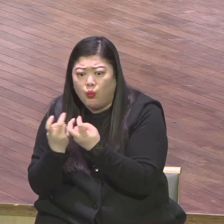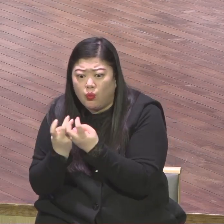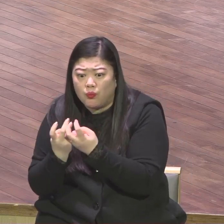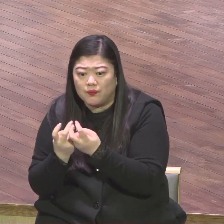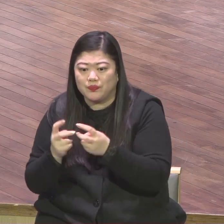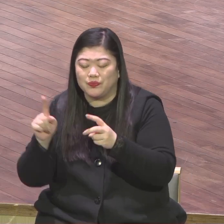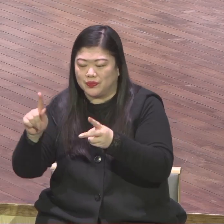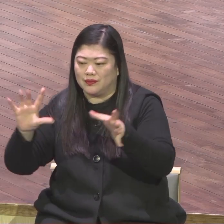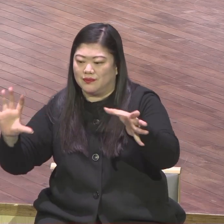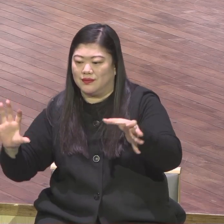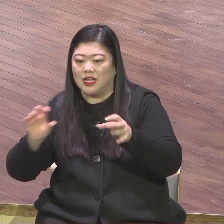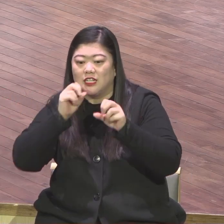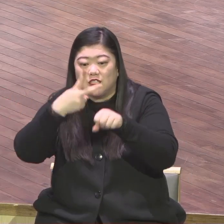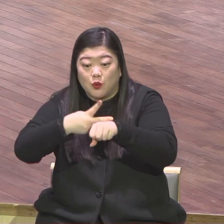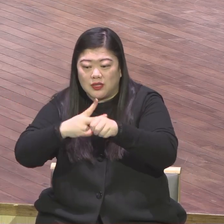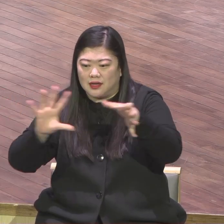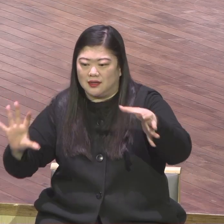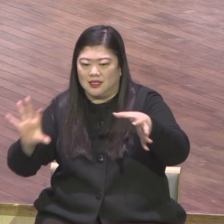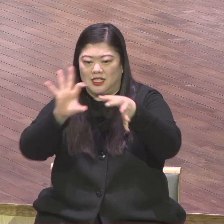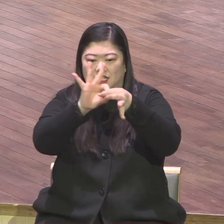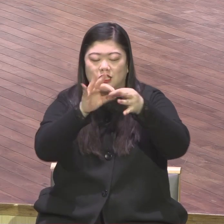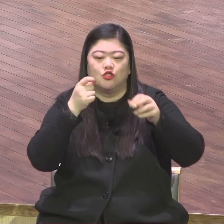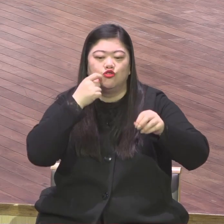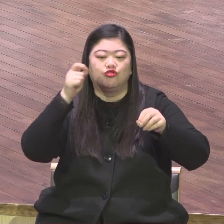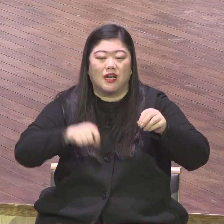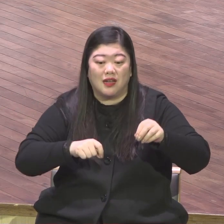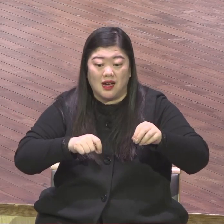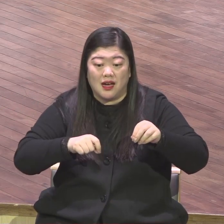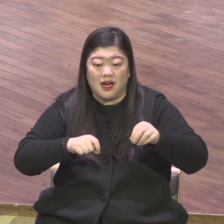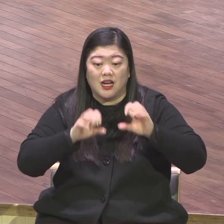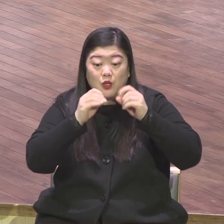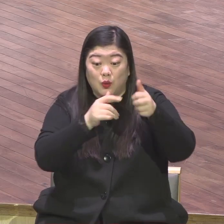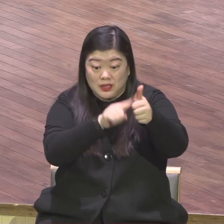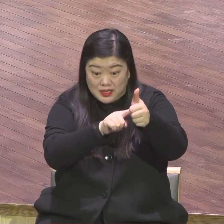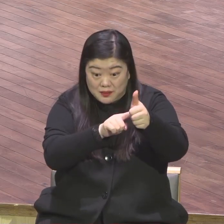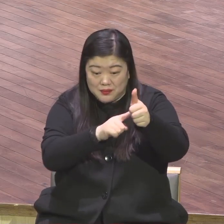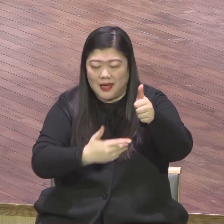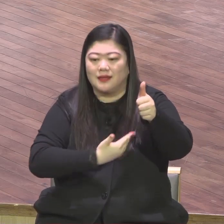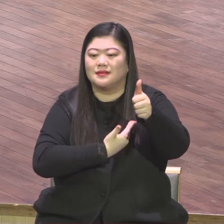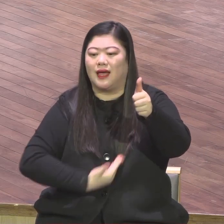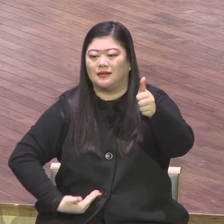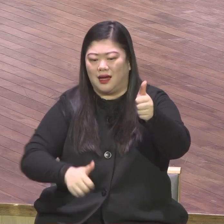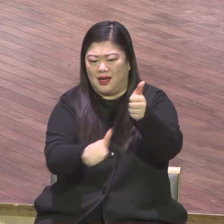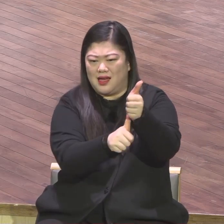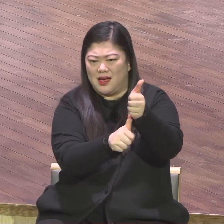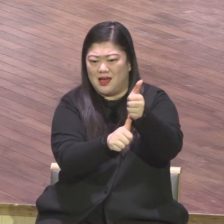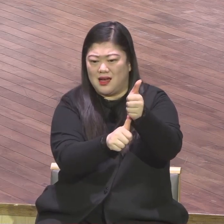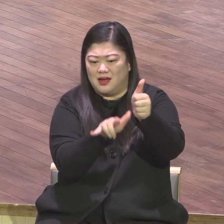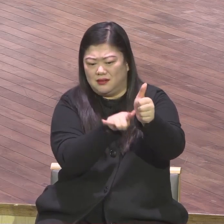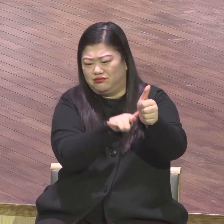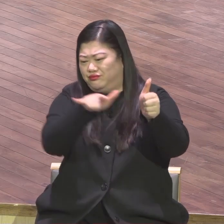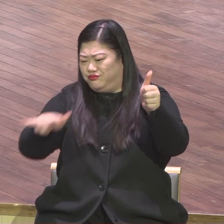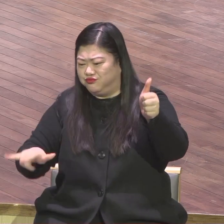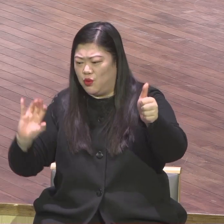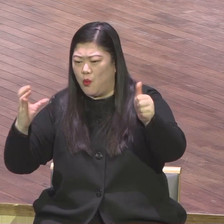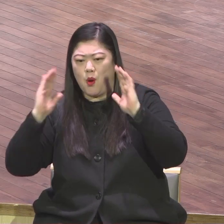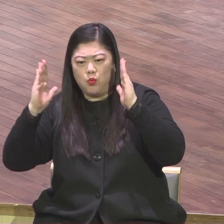정무직 성지사님이 전시세계로 그냥 파고 다니면서 전시세계 지금은 미국에 있습니다만 그 사역을 하면서